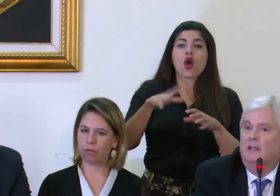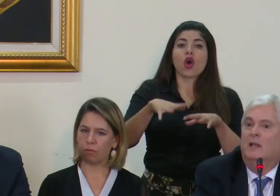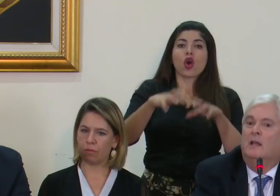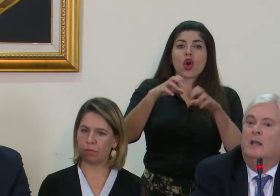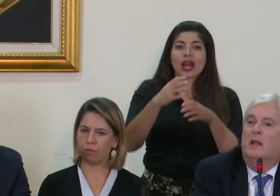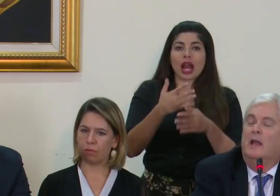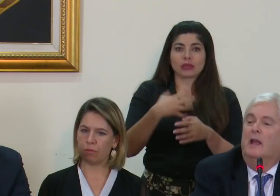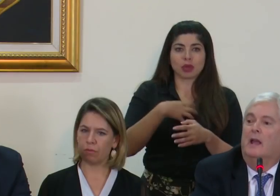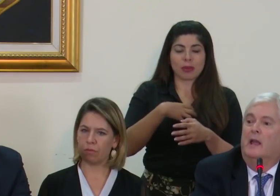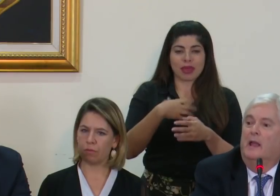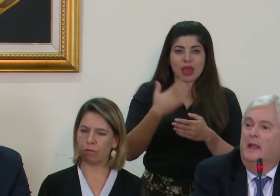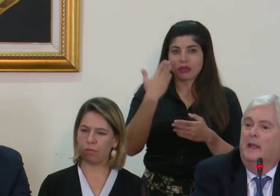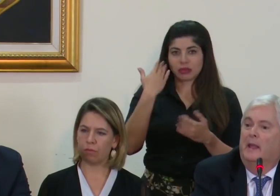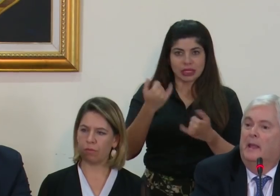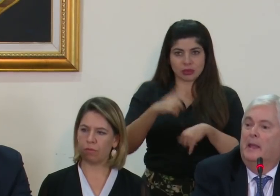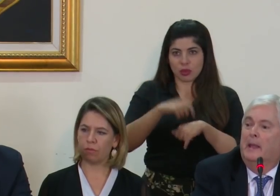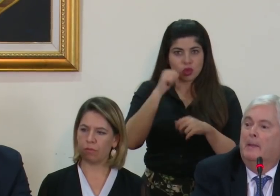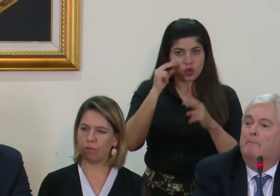bienes.